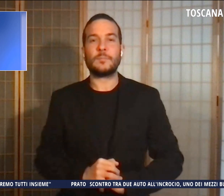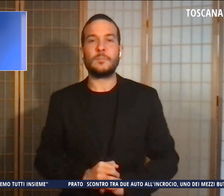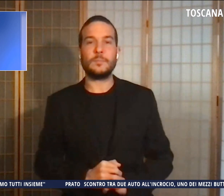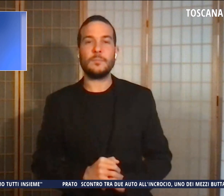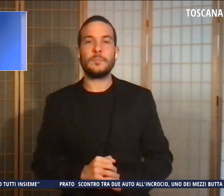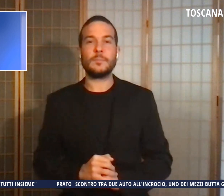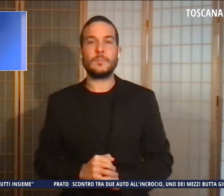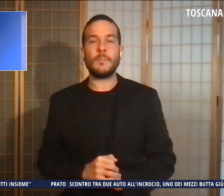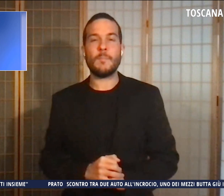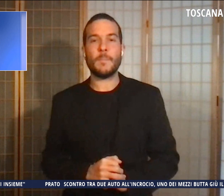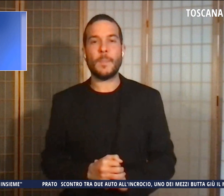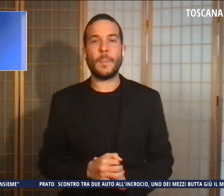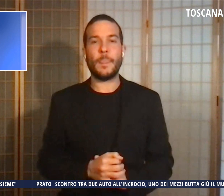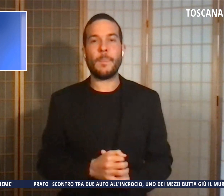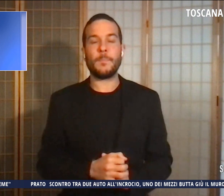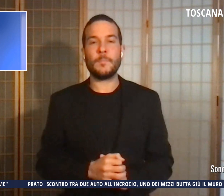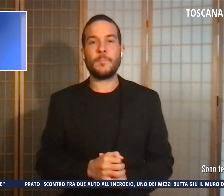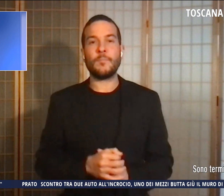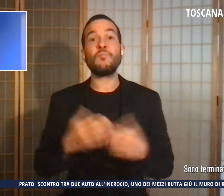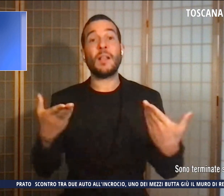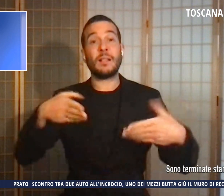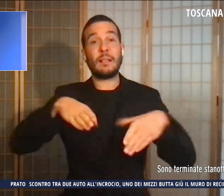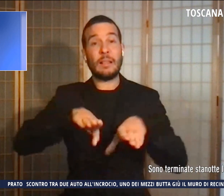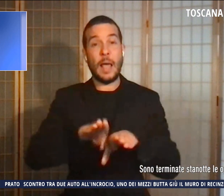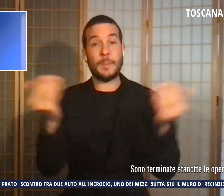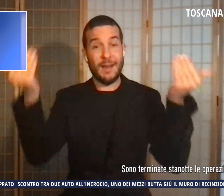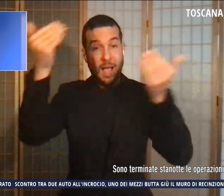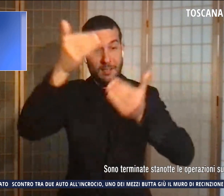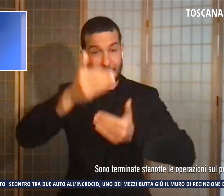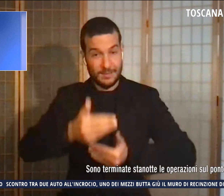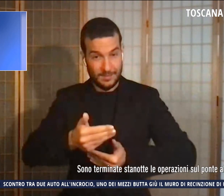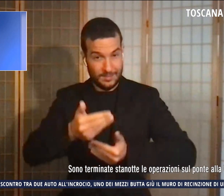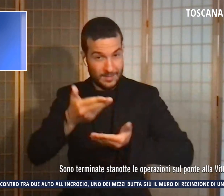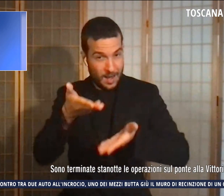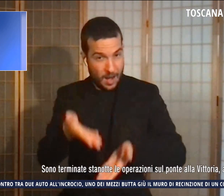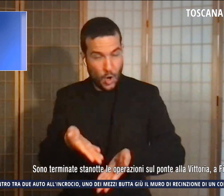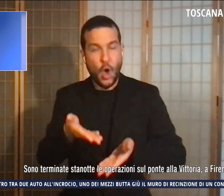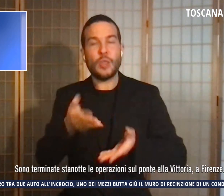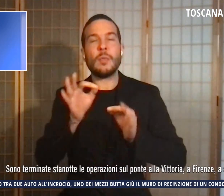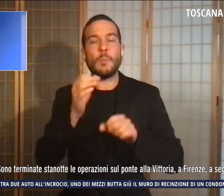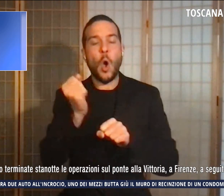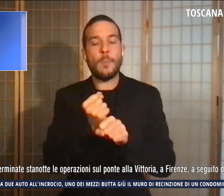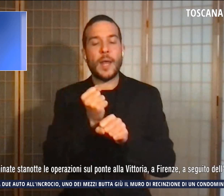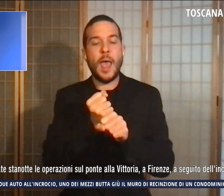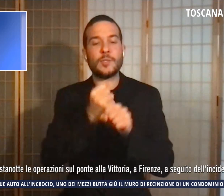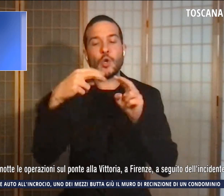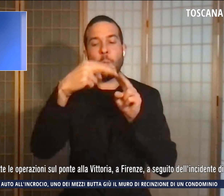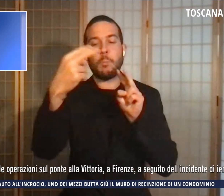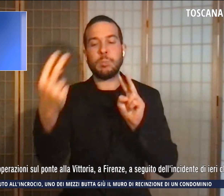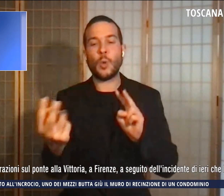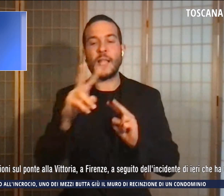Sono terminate stanotte le operazioni sul ponte alla Vittoria a Firenze,